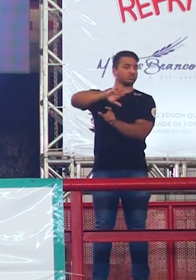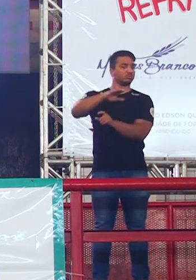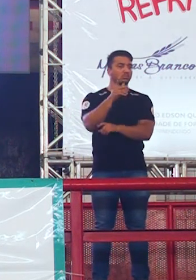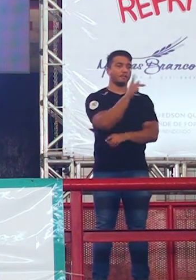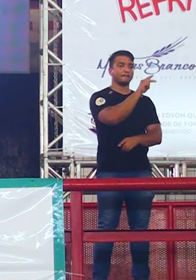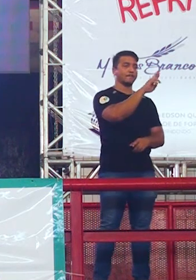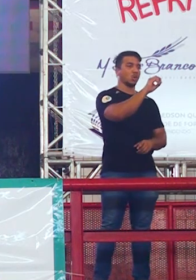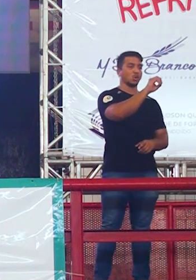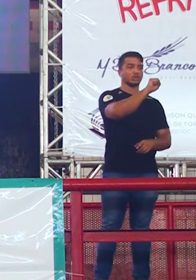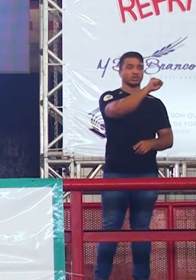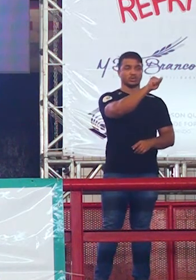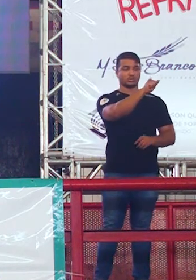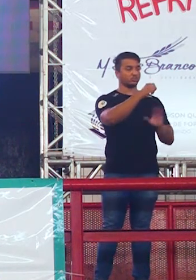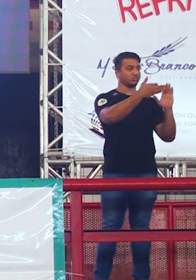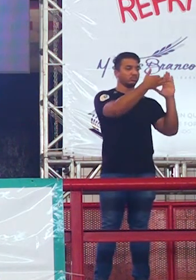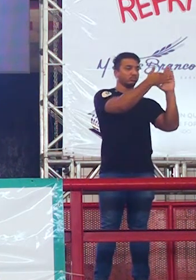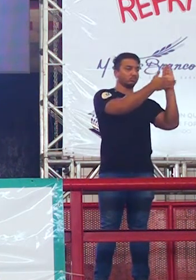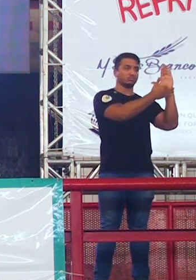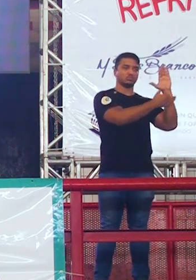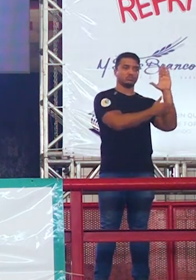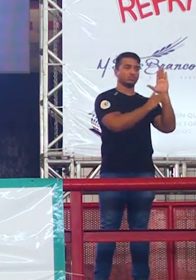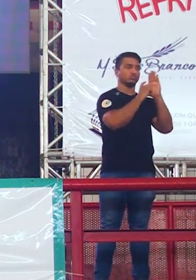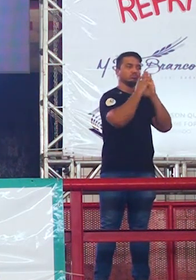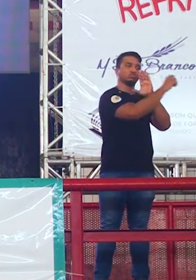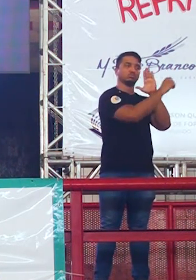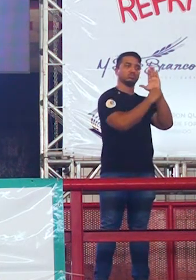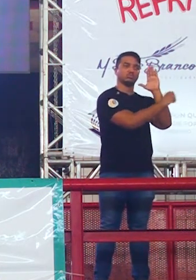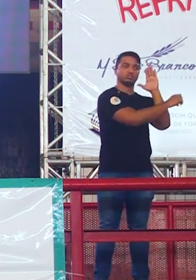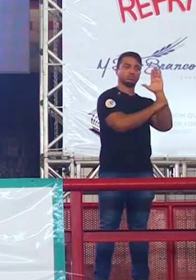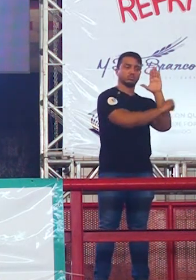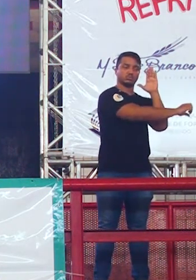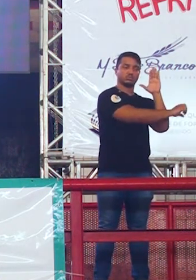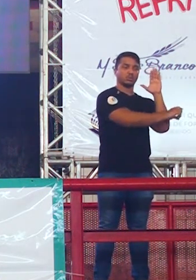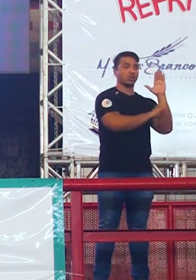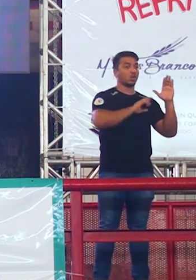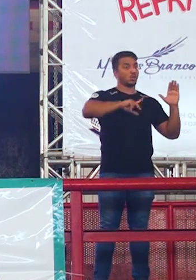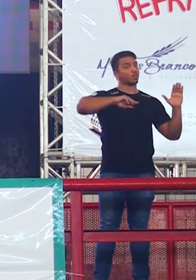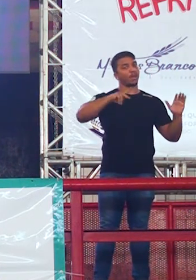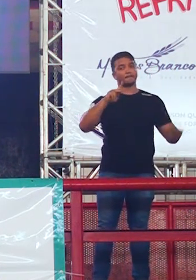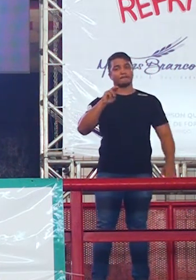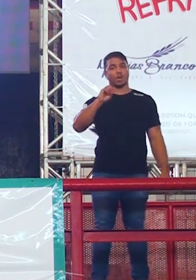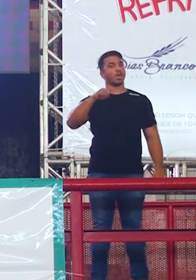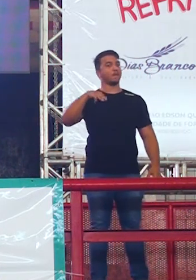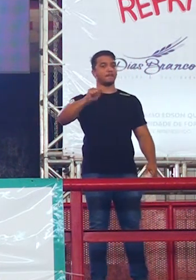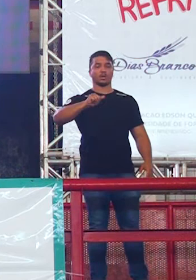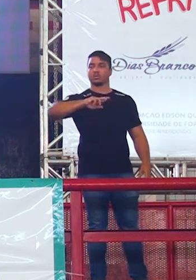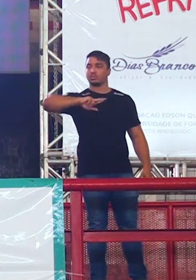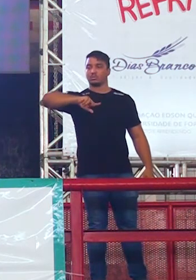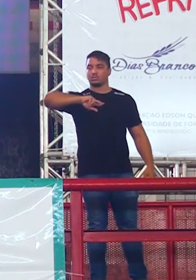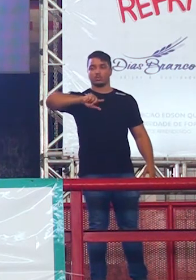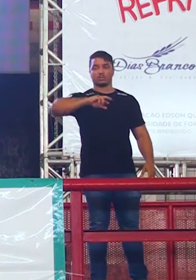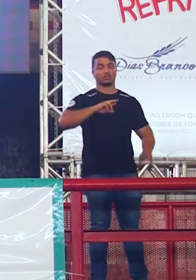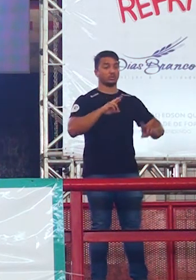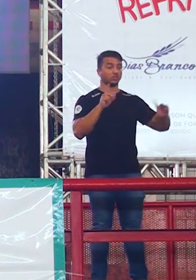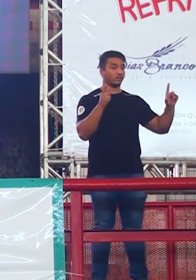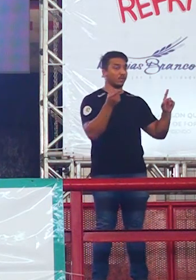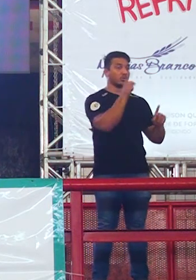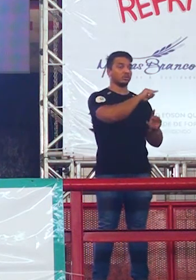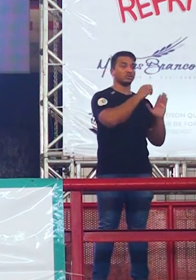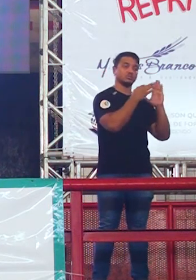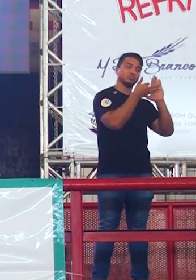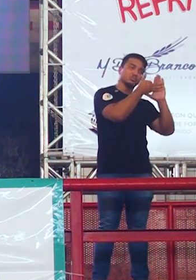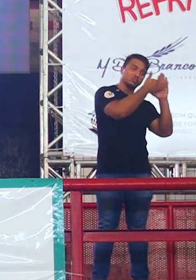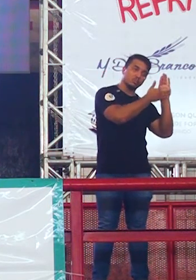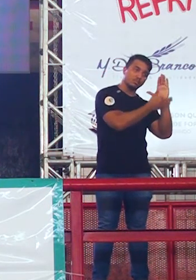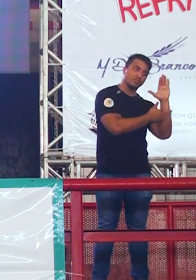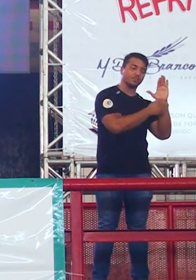Unifor, Unicristo, nenhuma vai sair em forma de poema. Então, prosa é o quê? Linhas